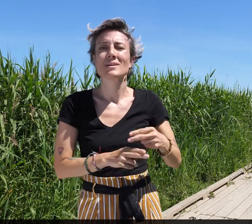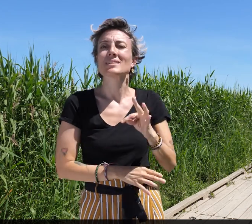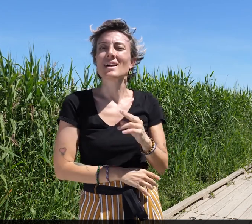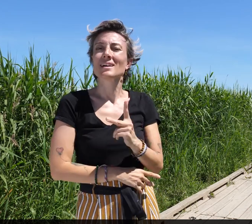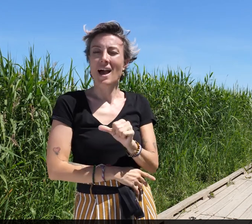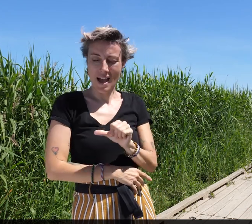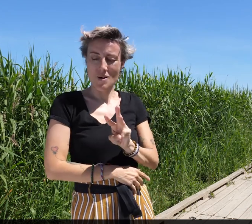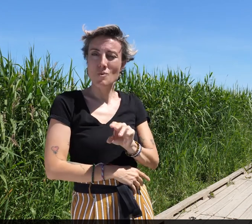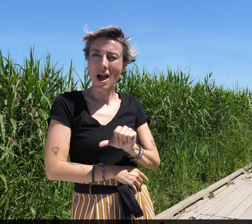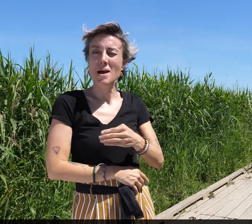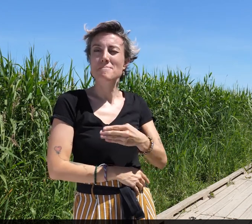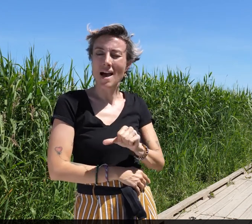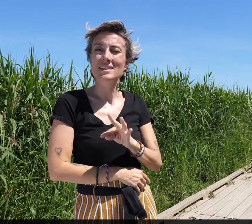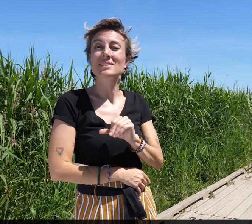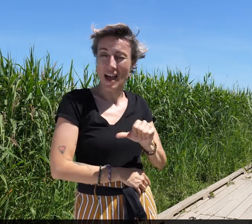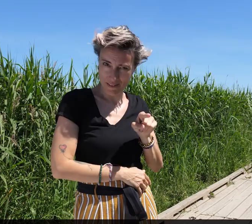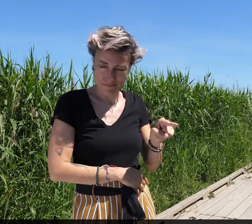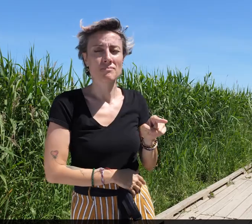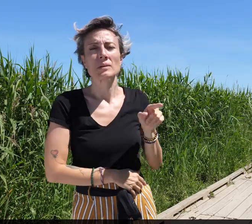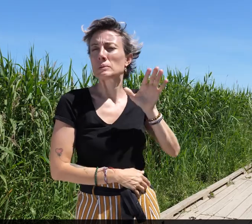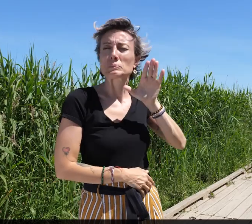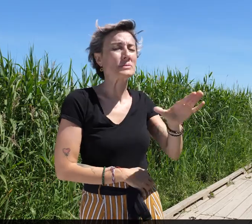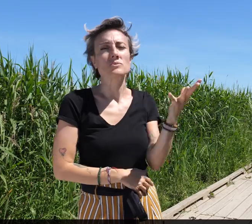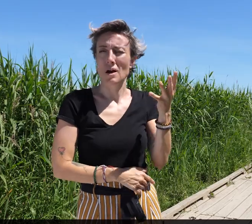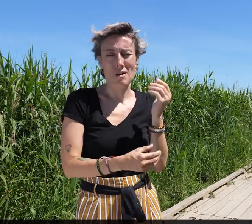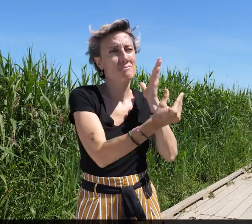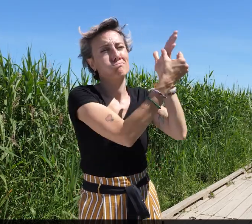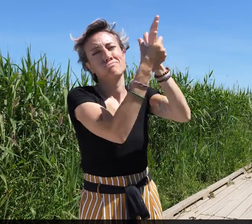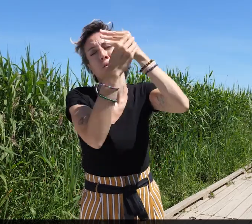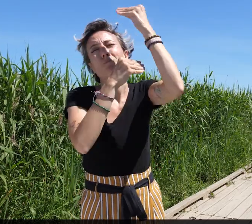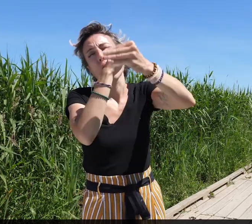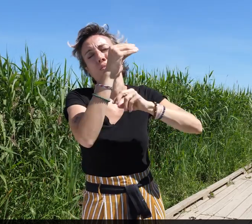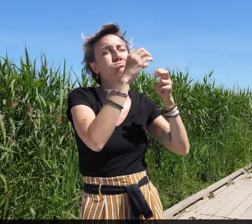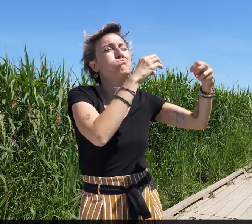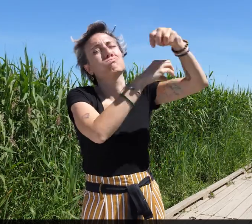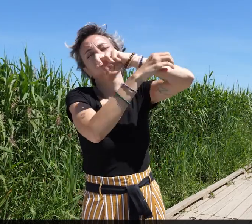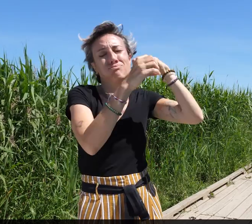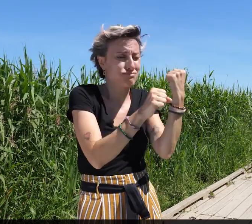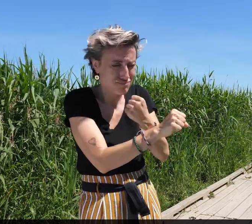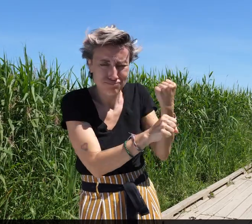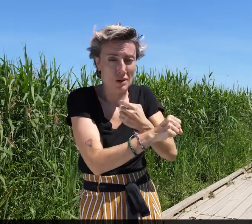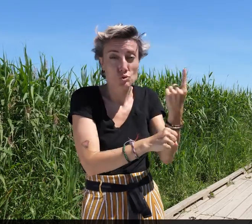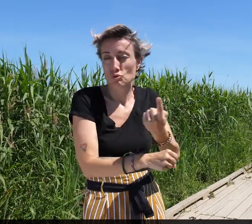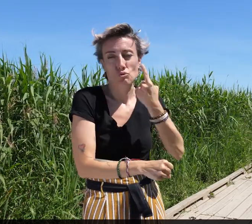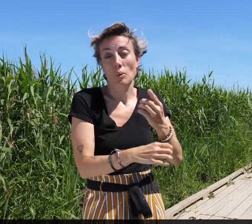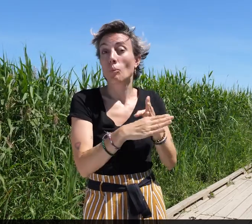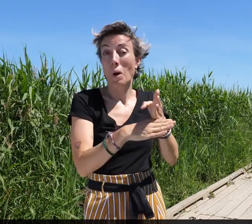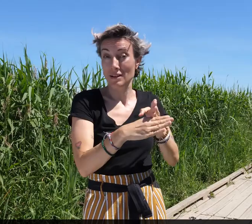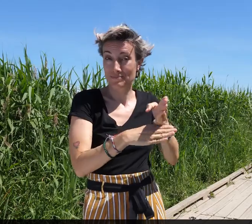L'artiste japonais Tadashi Kawamata intervient dans le monde entier. Son matériau de prédilection